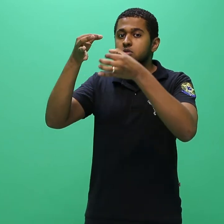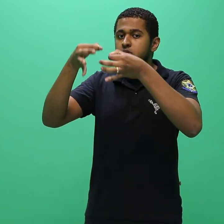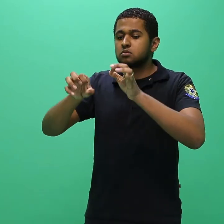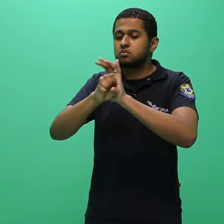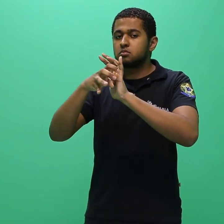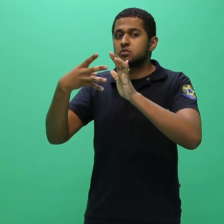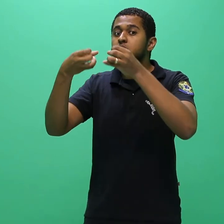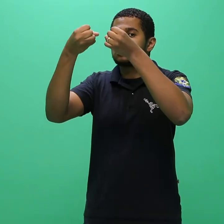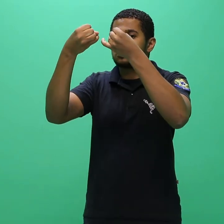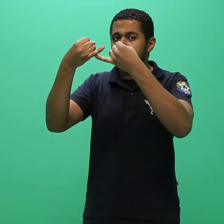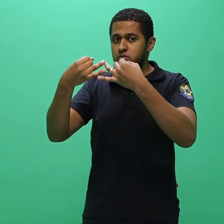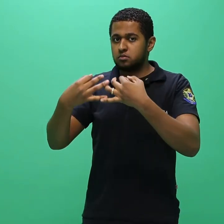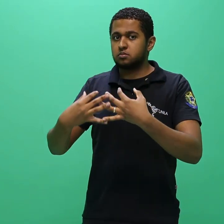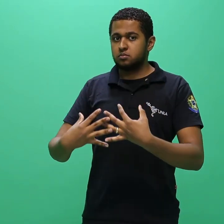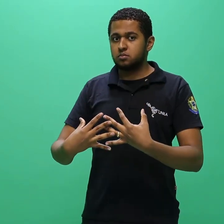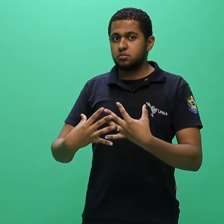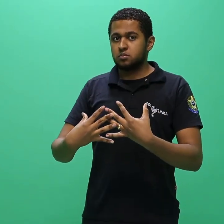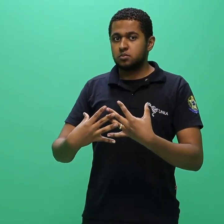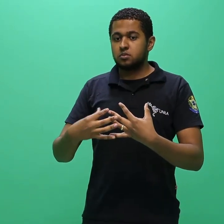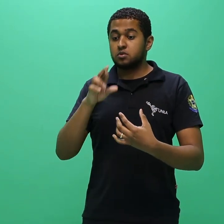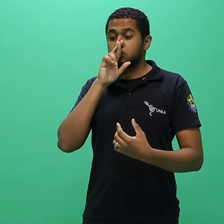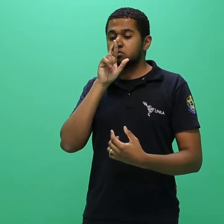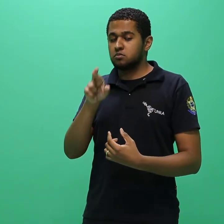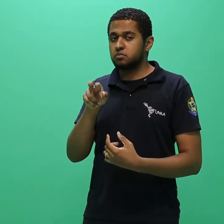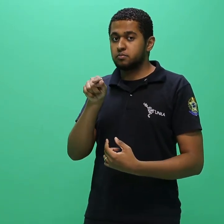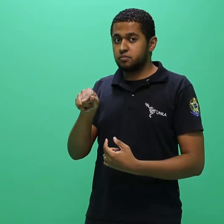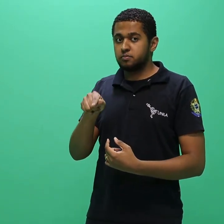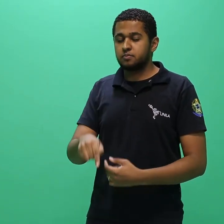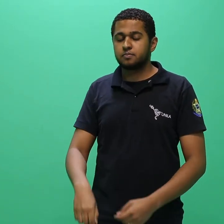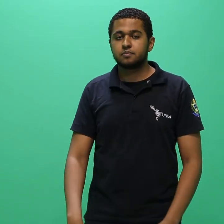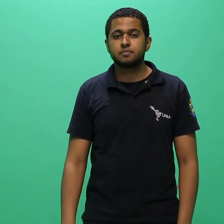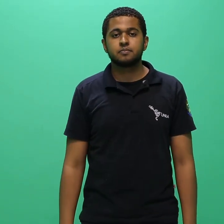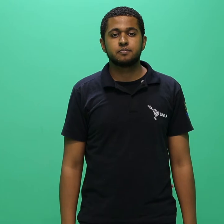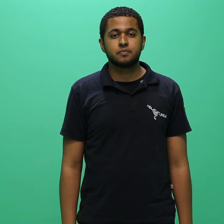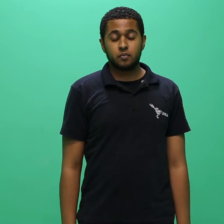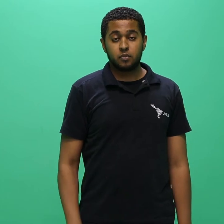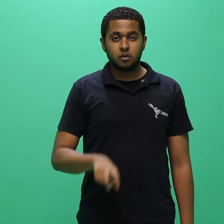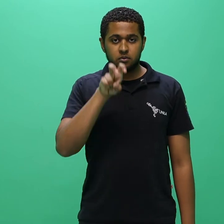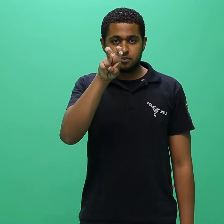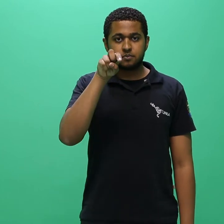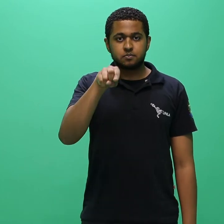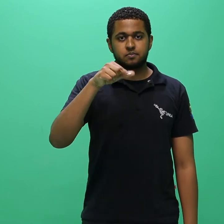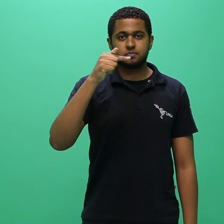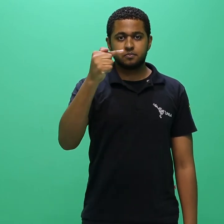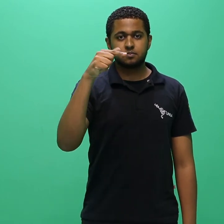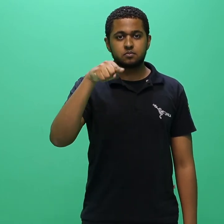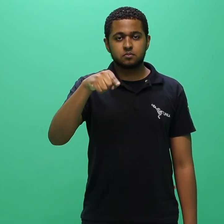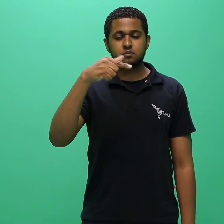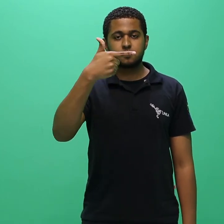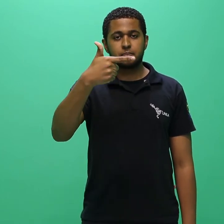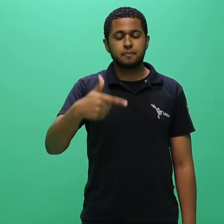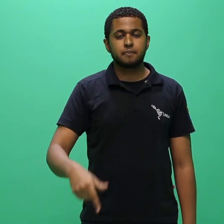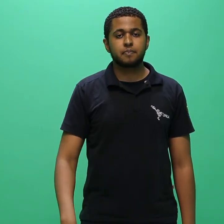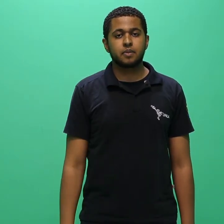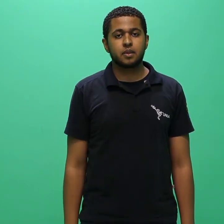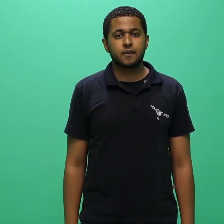edital do referido resultado. 5.7.2. Entende-se, por resultado